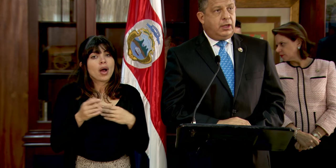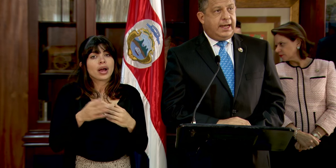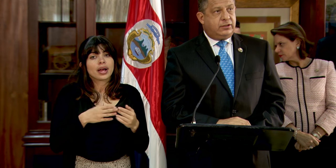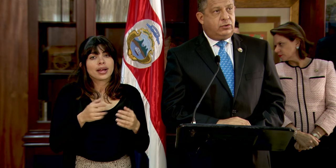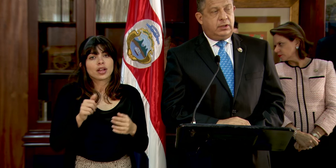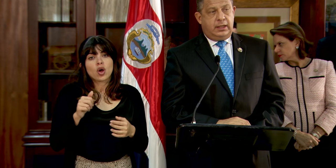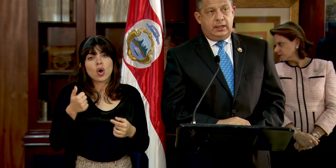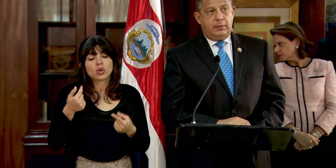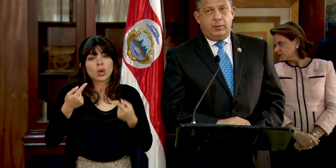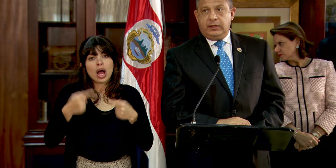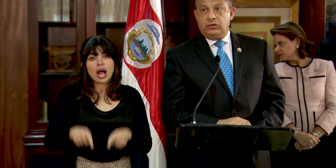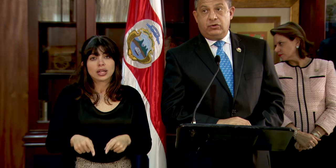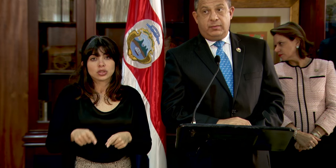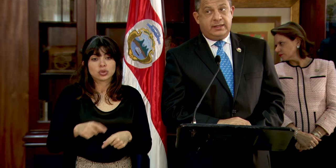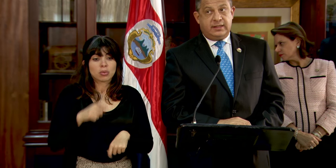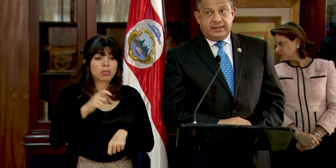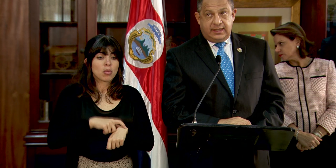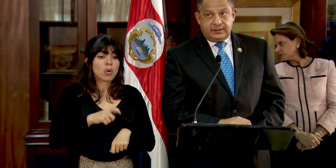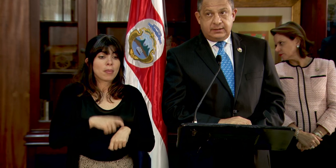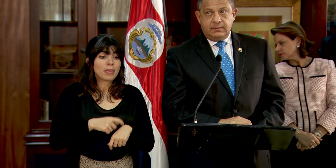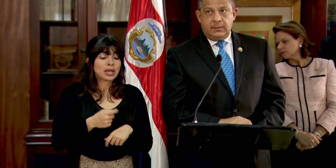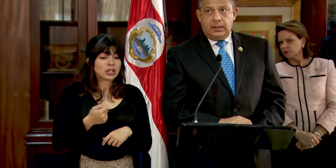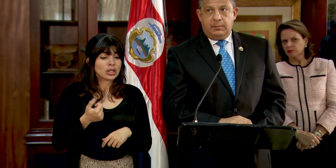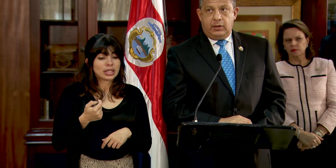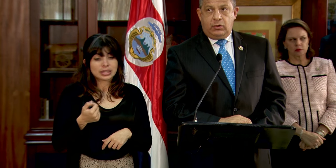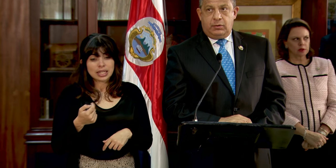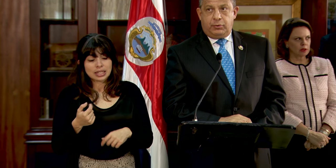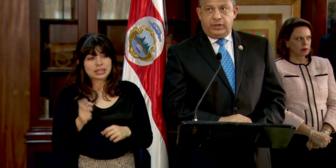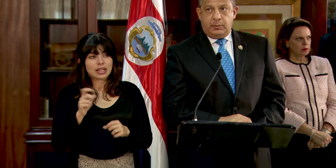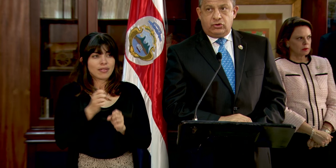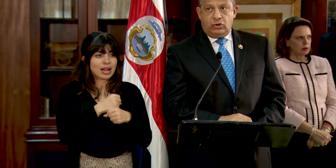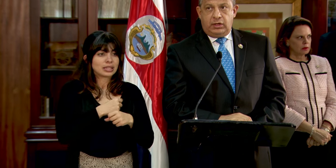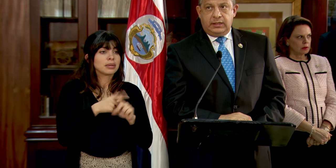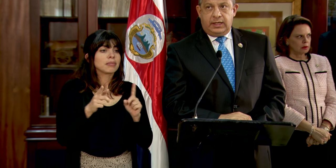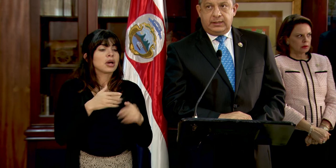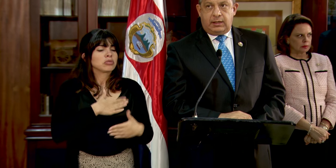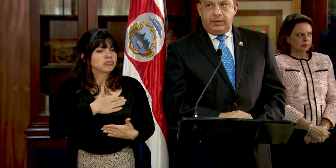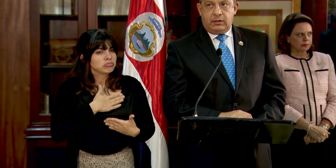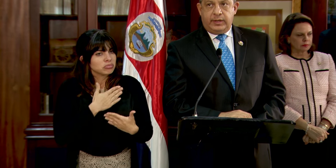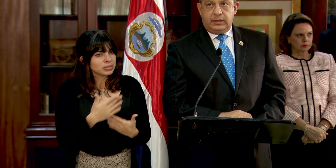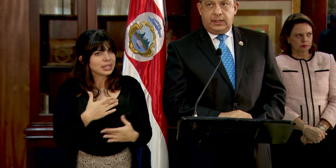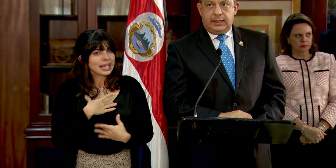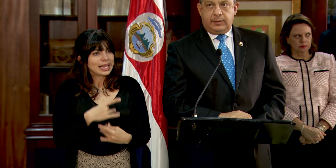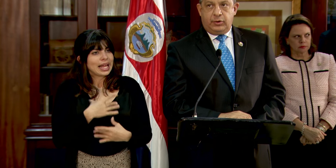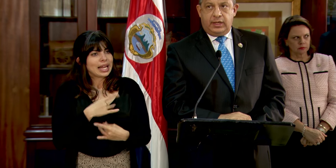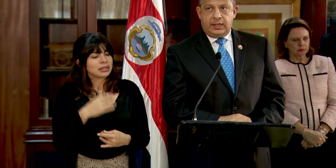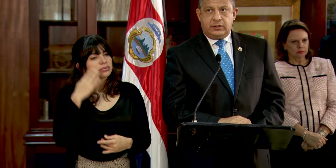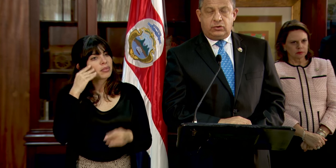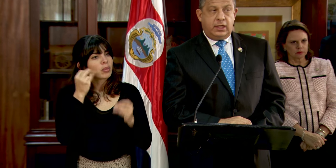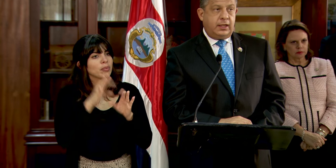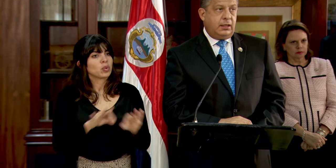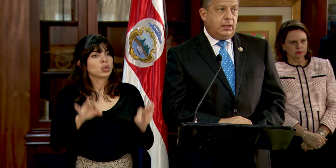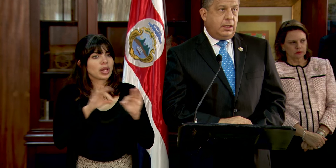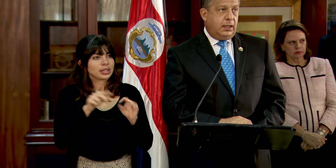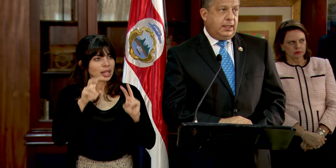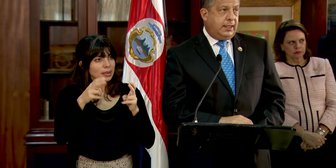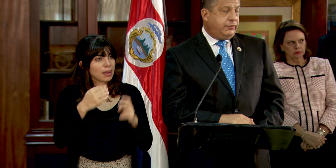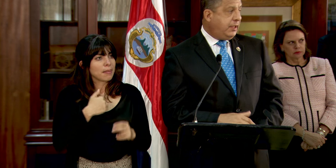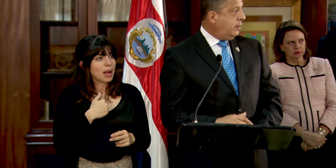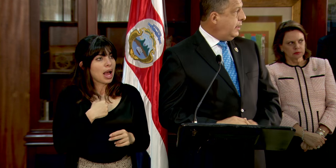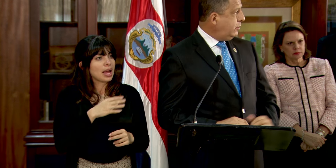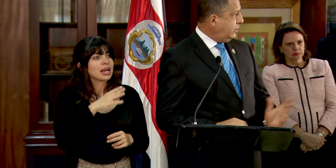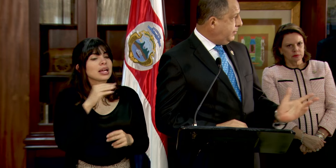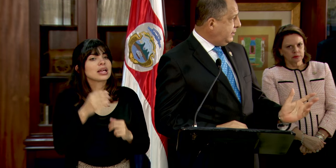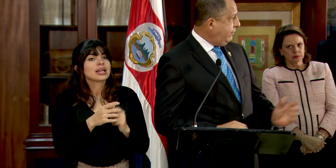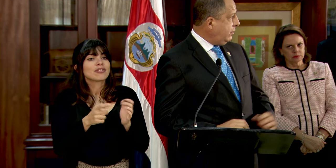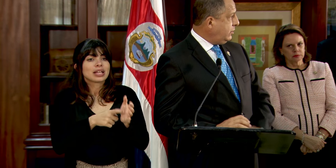caso, en momentos de suma escasez, pero pondremos todo el interés, habida cuenta de la alta prioridad que esto tiene y de